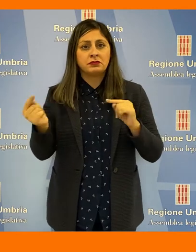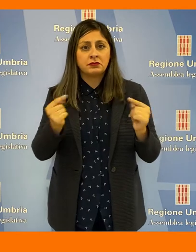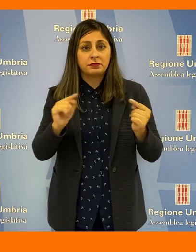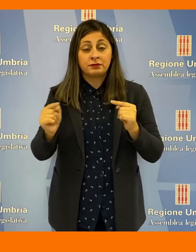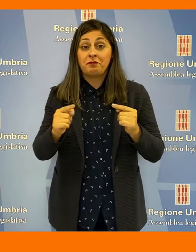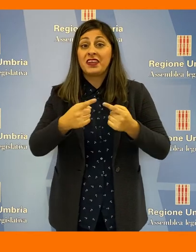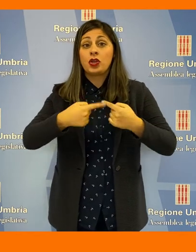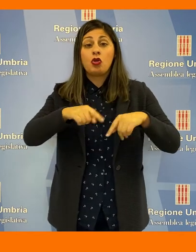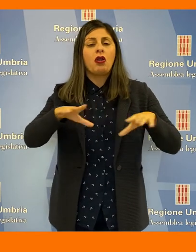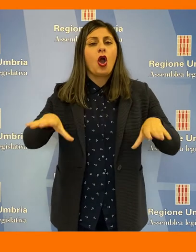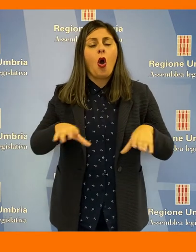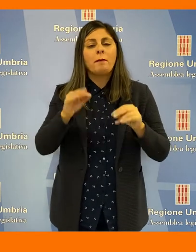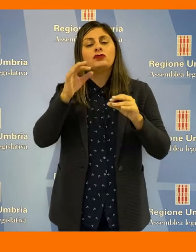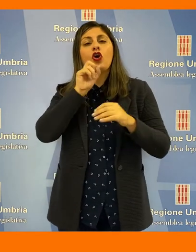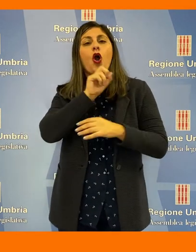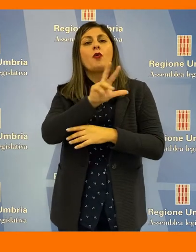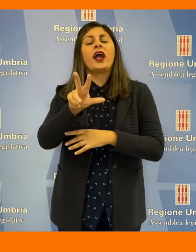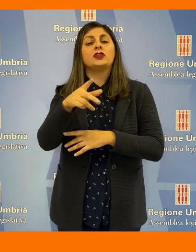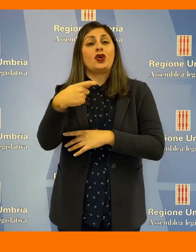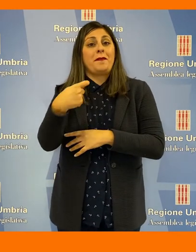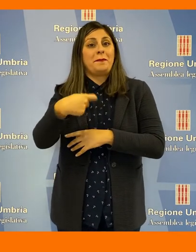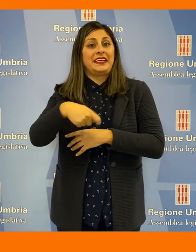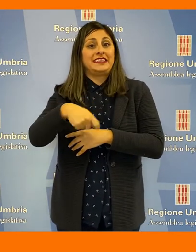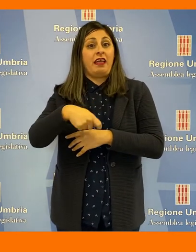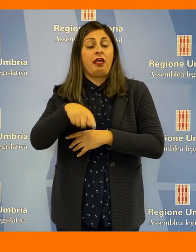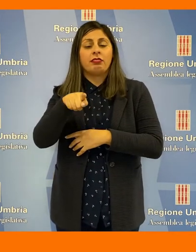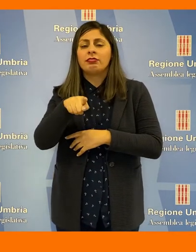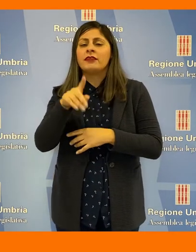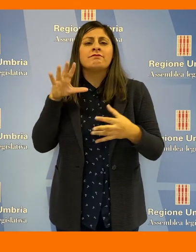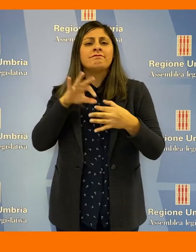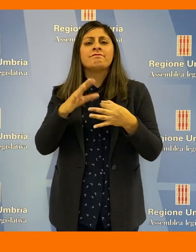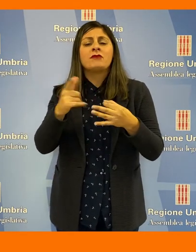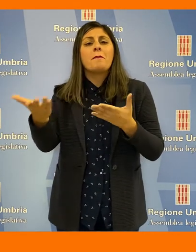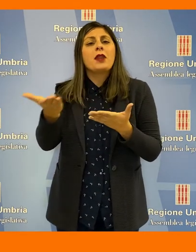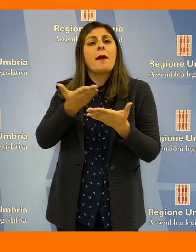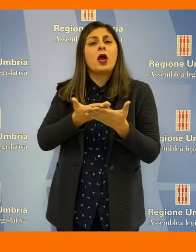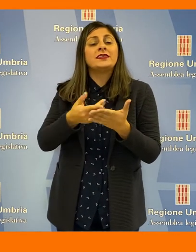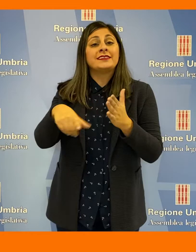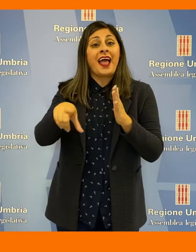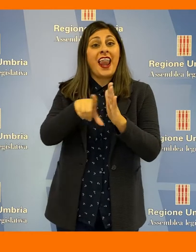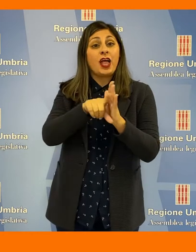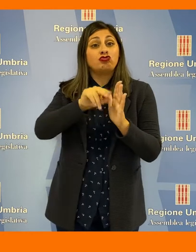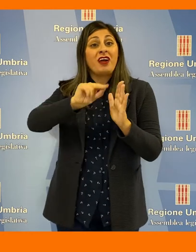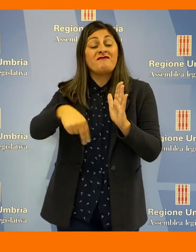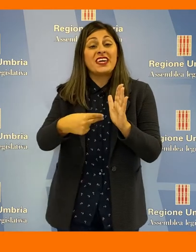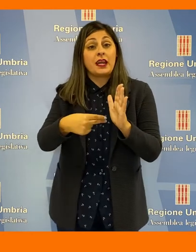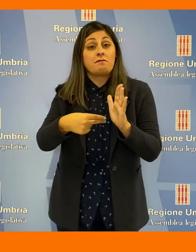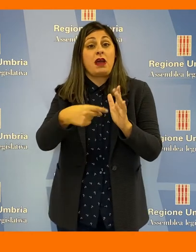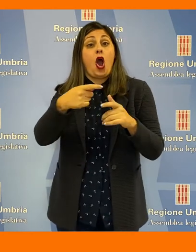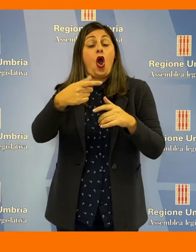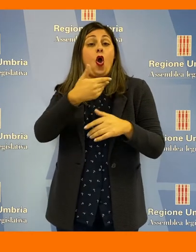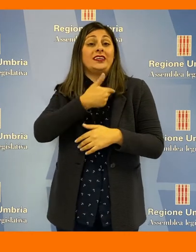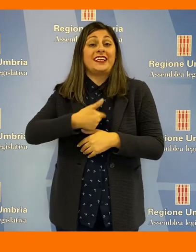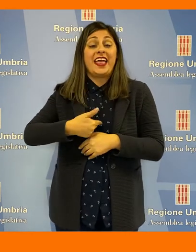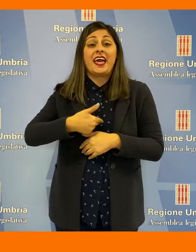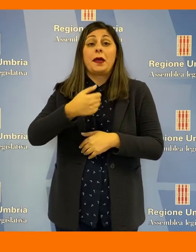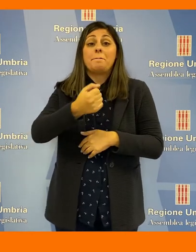affrontati e dibattuti. La riunione si è aperta con la comunicazione del Presidente rispetto alla proposta di legge, affirma dei consiglieri